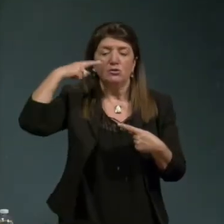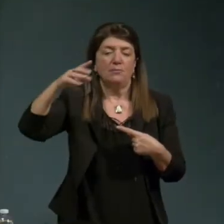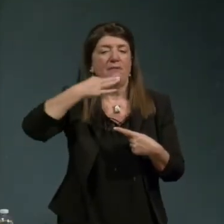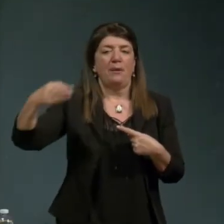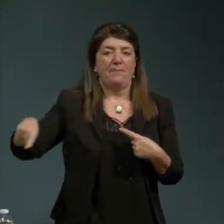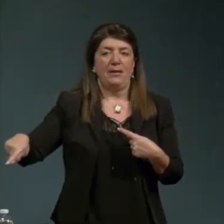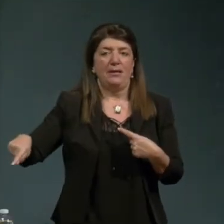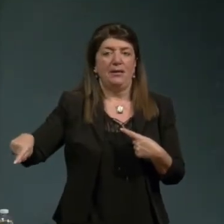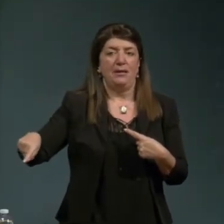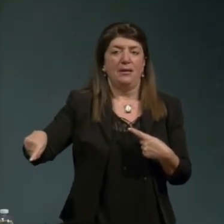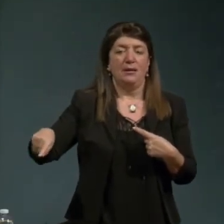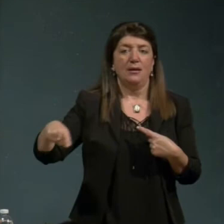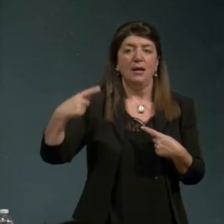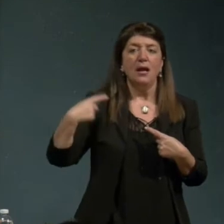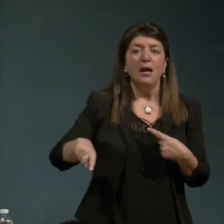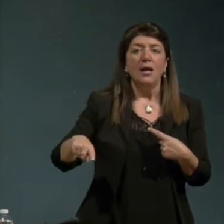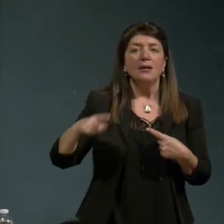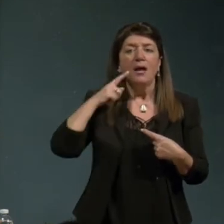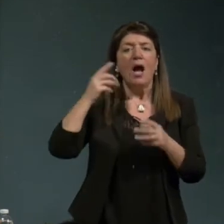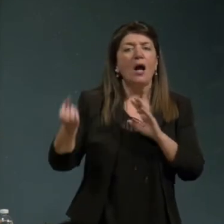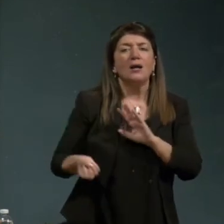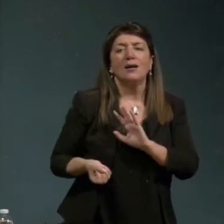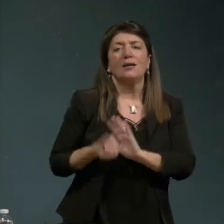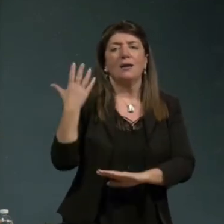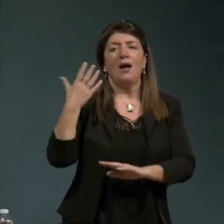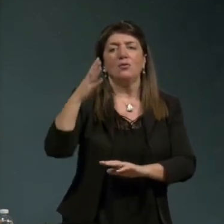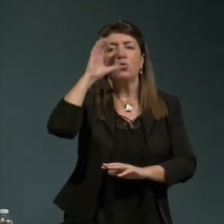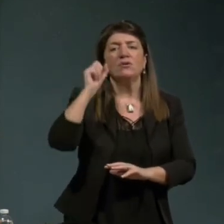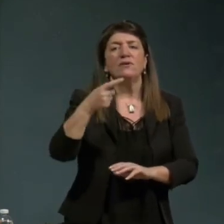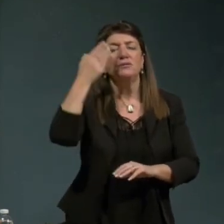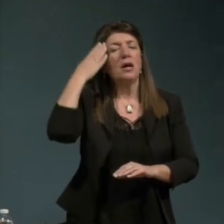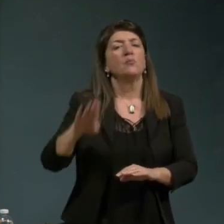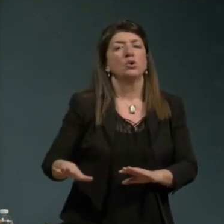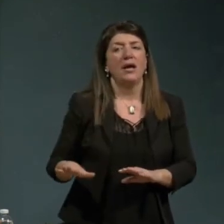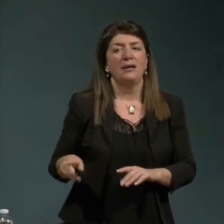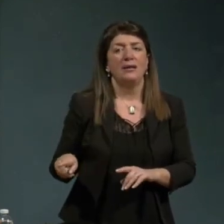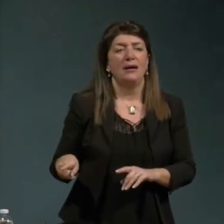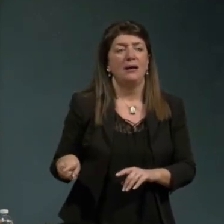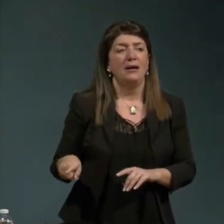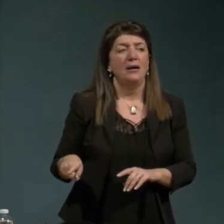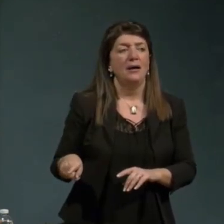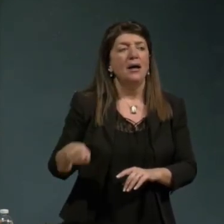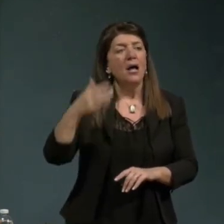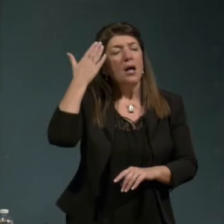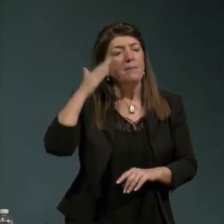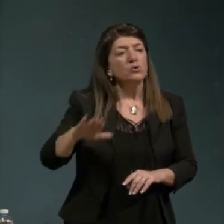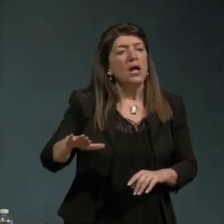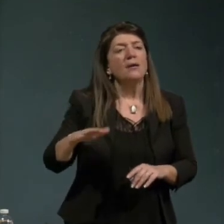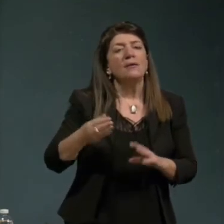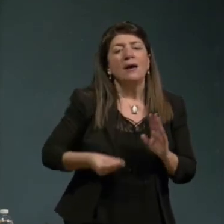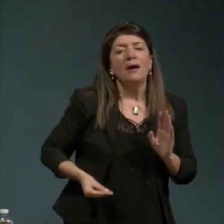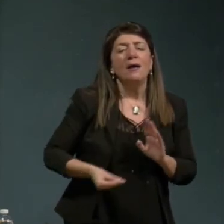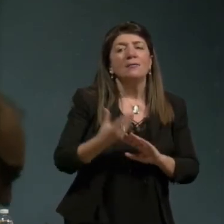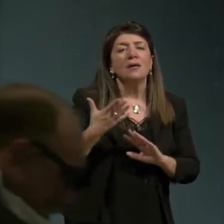bolt che ha creato l'università moderna in primi tempi dell